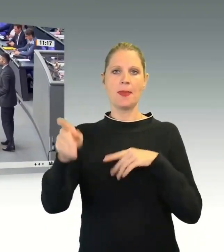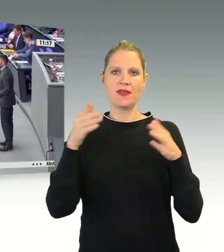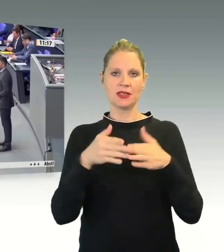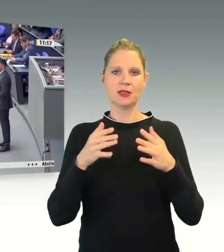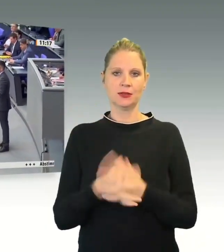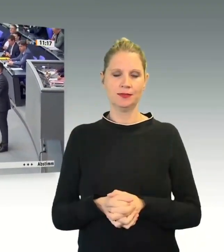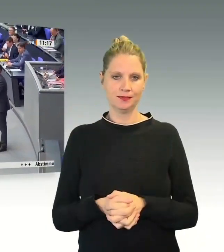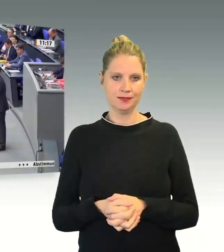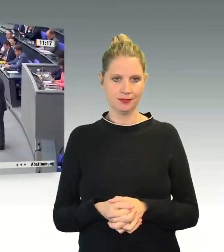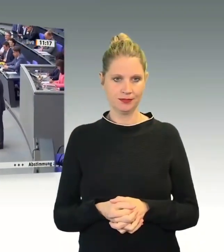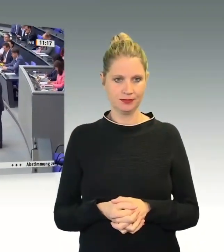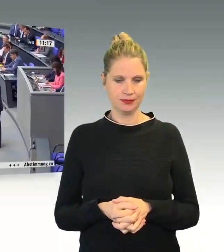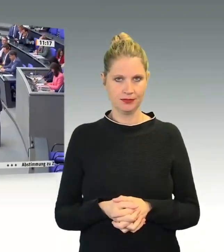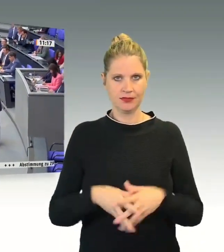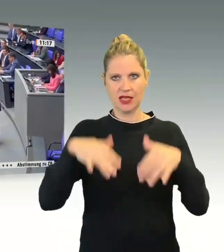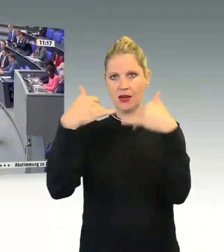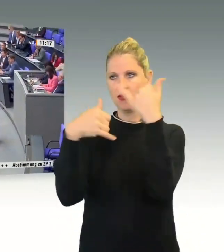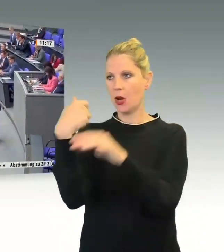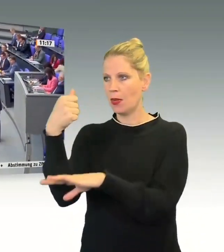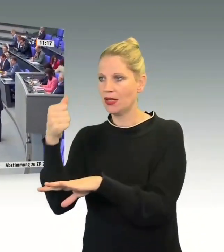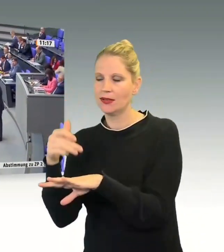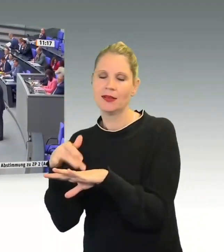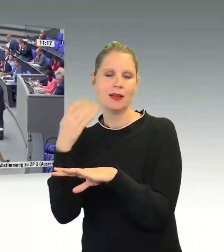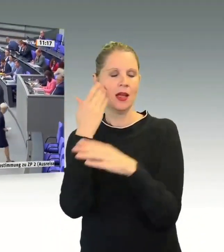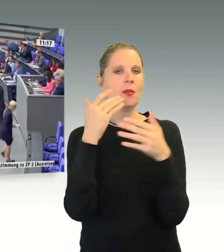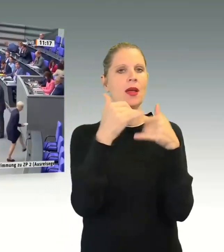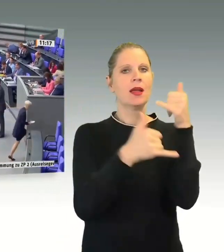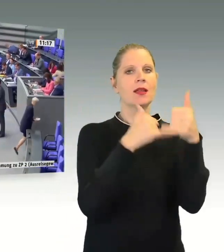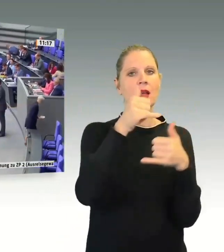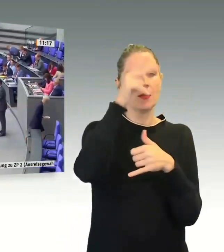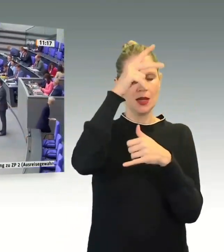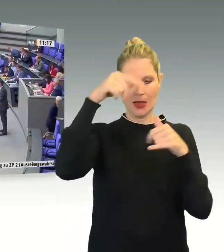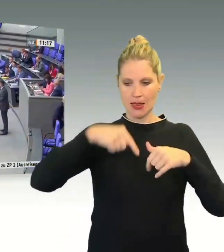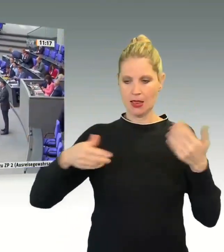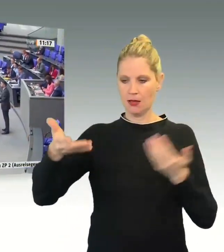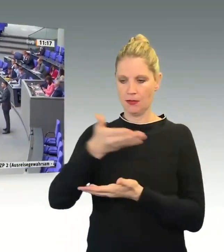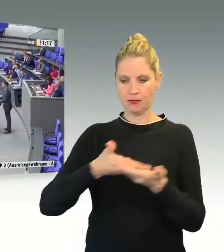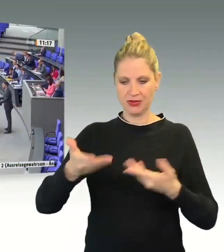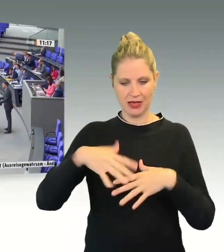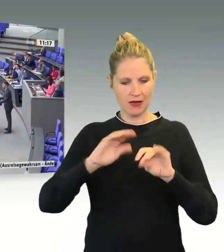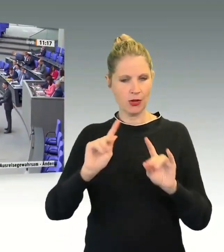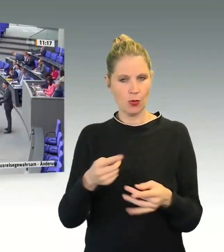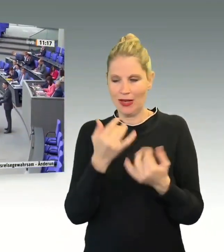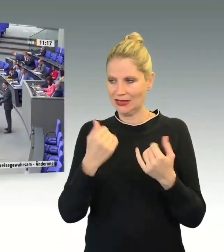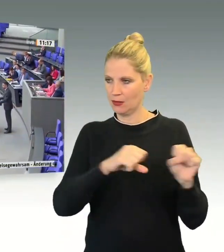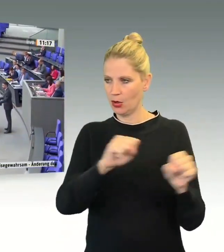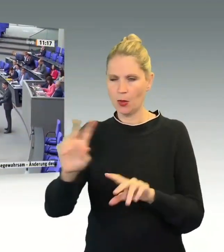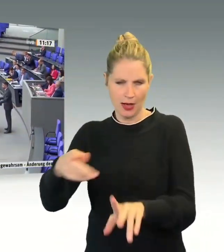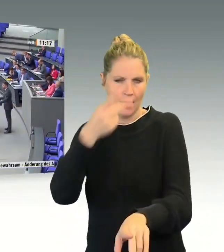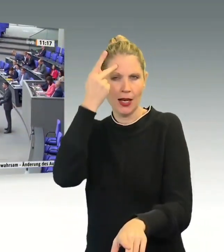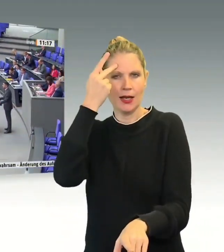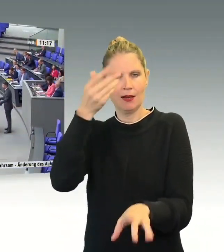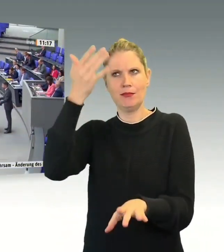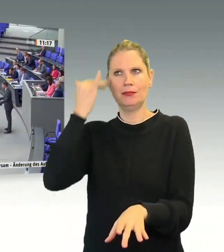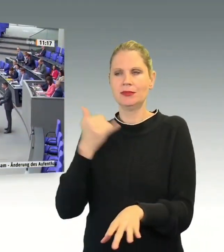Frau Präsidentin! Meine Damen und Herren! Zu Beginn dieser Debatte ist noch einmal Gelegenheit, daran zu erinnern, dass im vergangenen Jahr